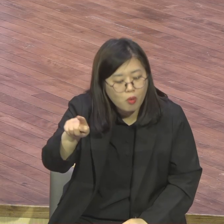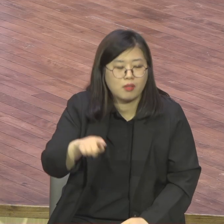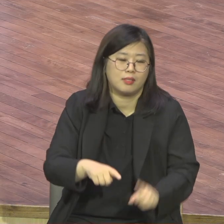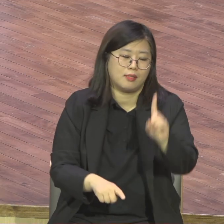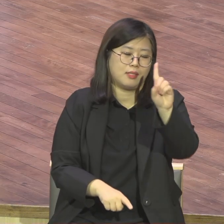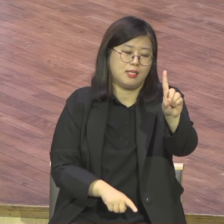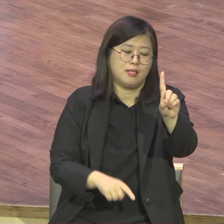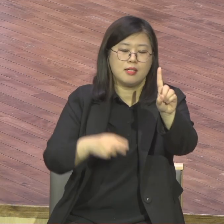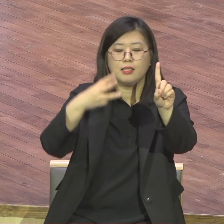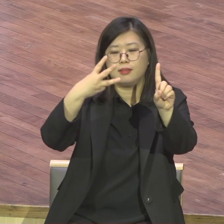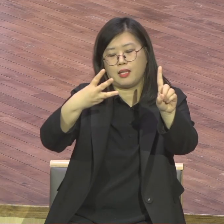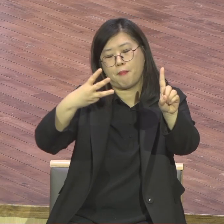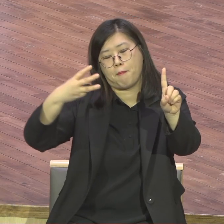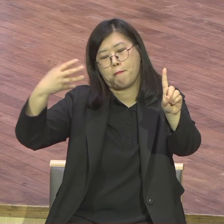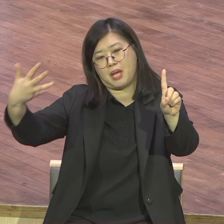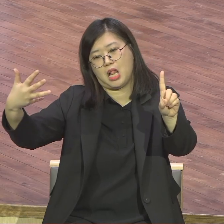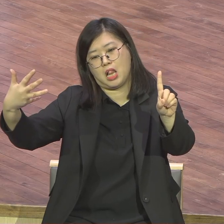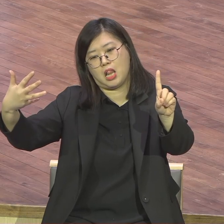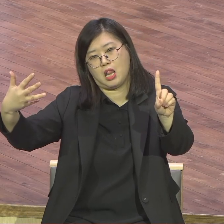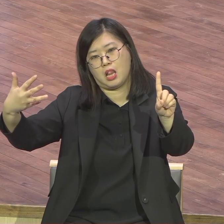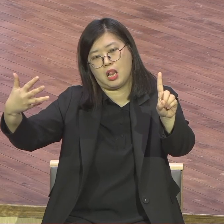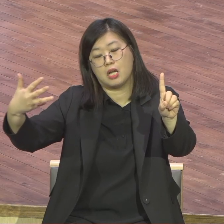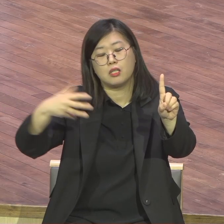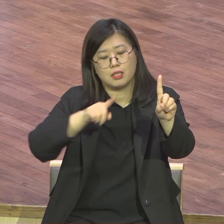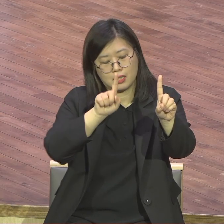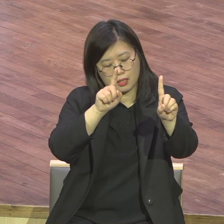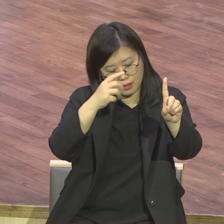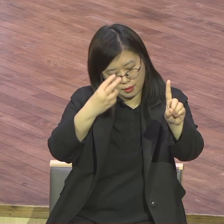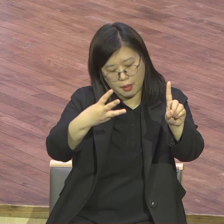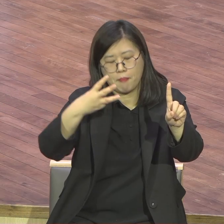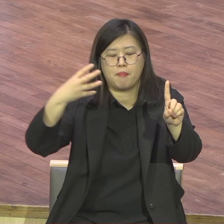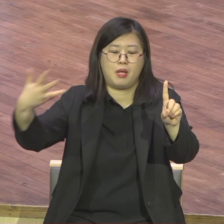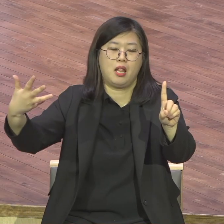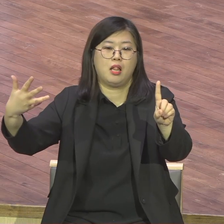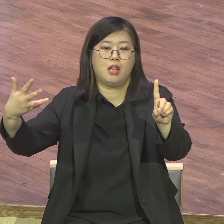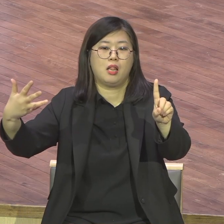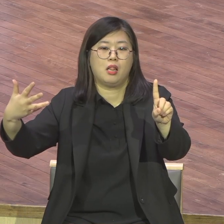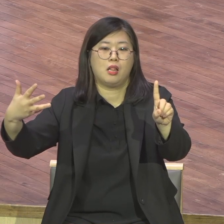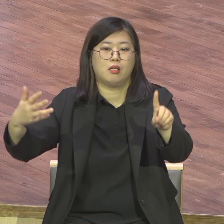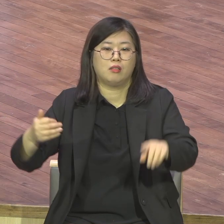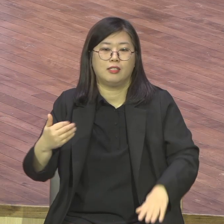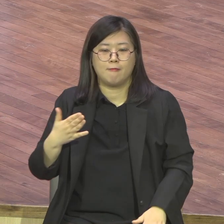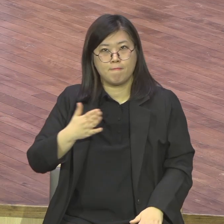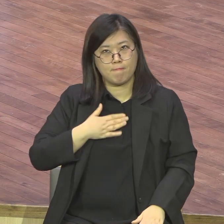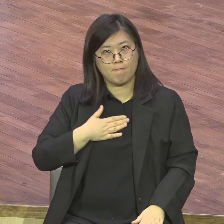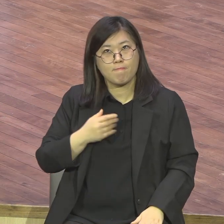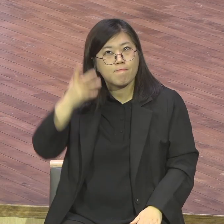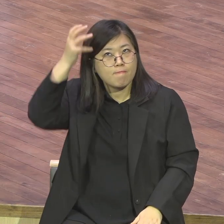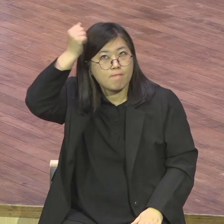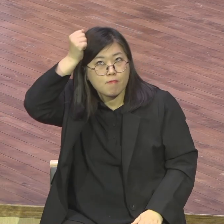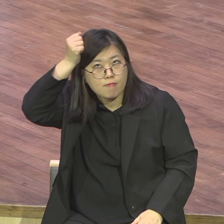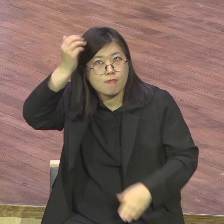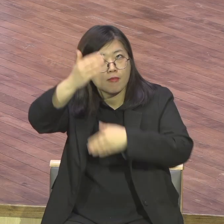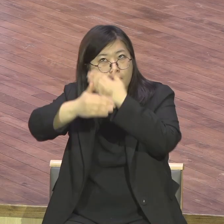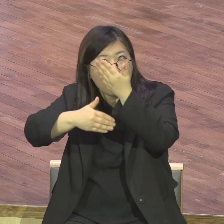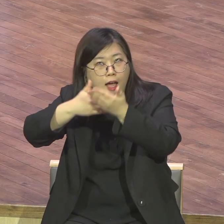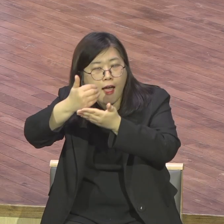딱 여러분 복근에다가 탁 담아놓으면요. 겁 안납니다. 겁이 안나요.